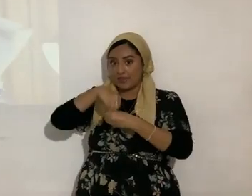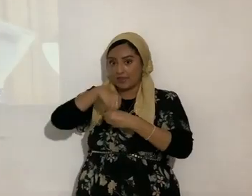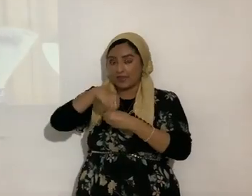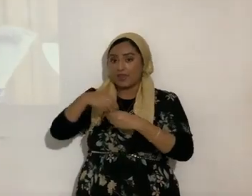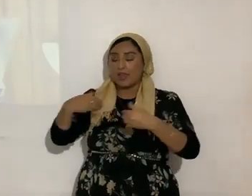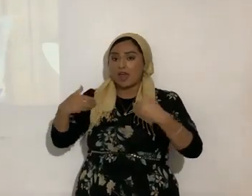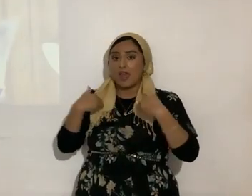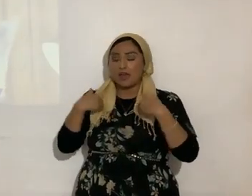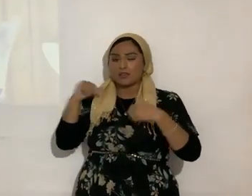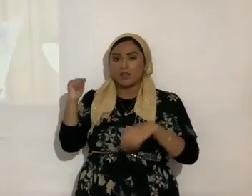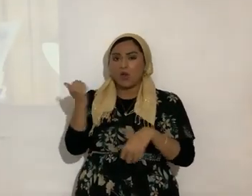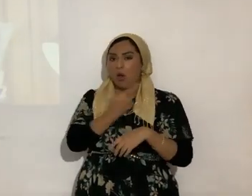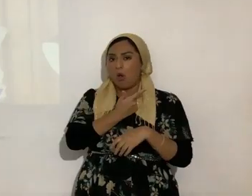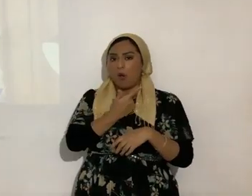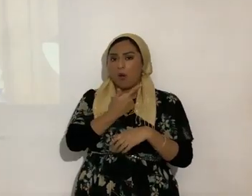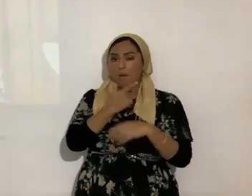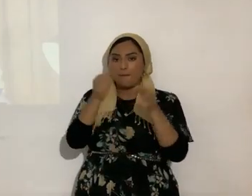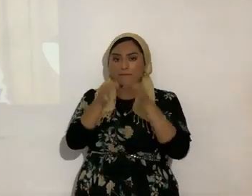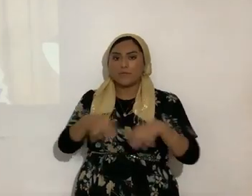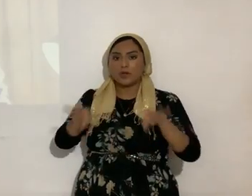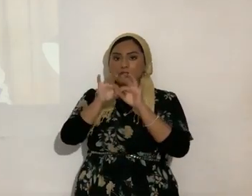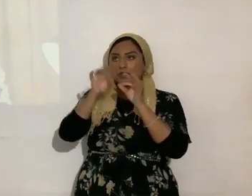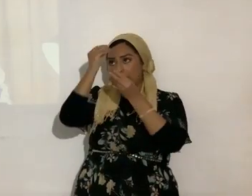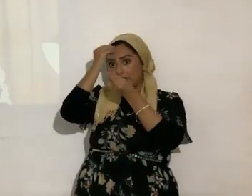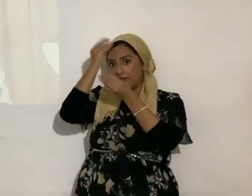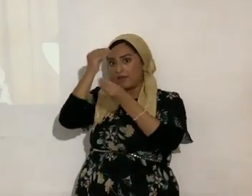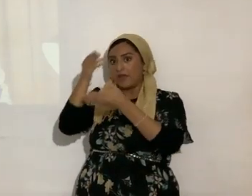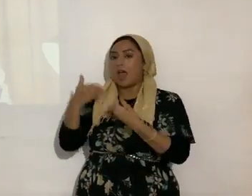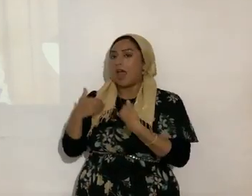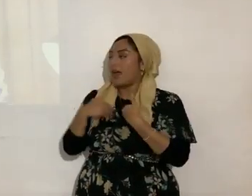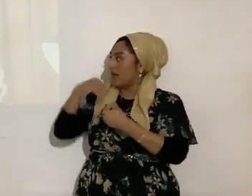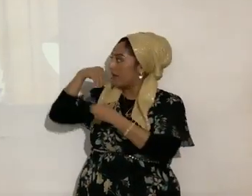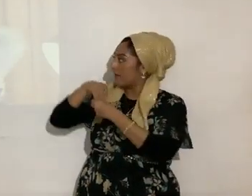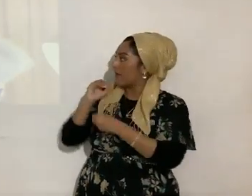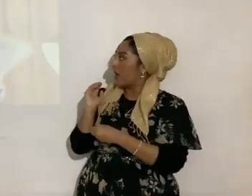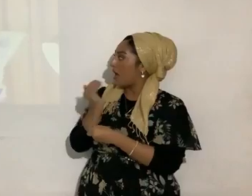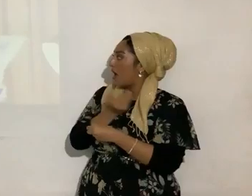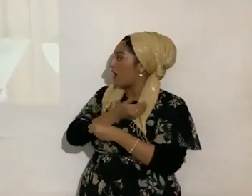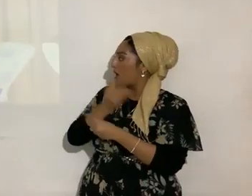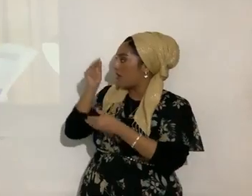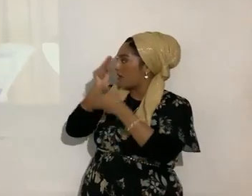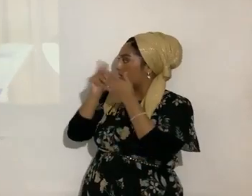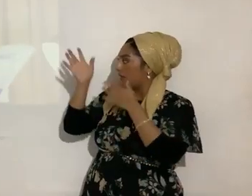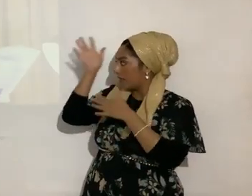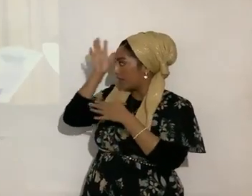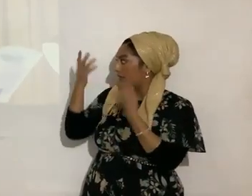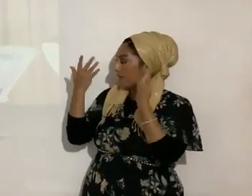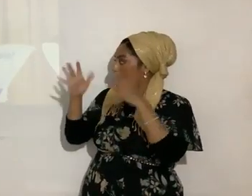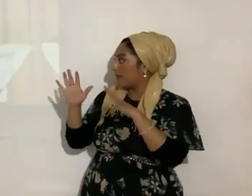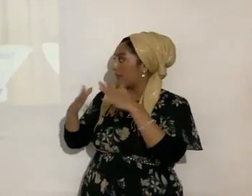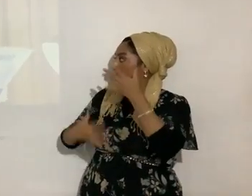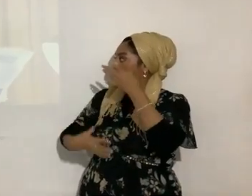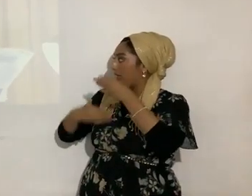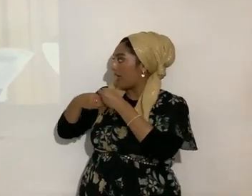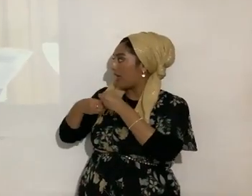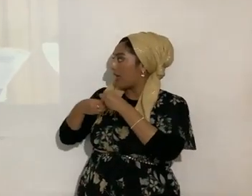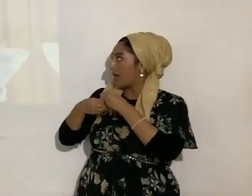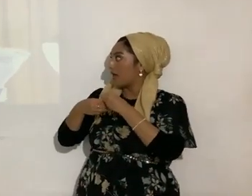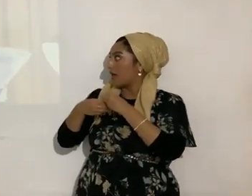la información básica, aquí está el avino, el padre nuestro, ¿sí? Ya se le agregó los códigos QR para